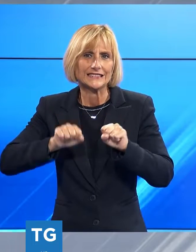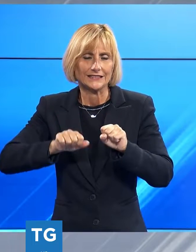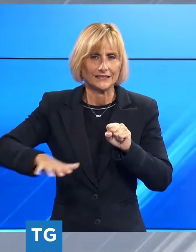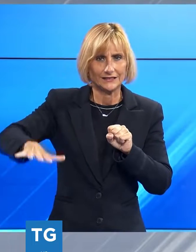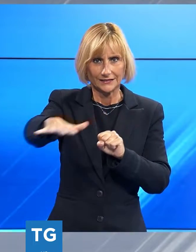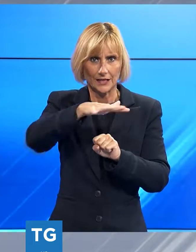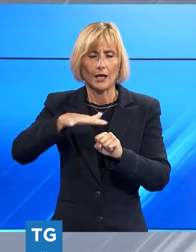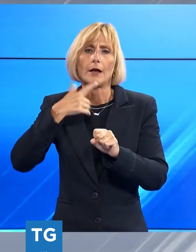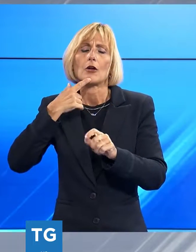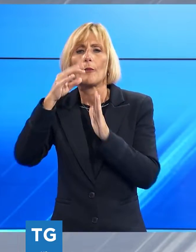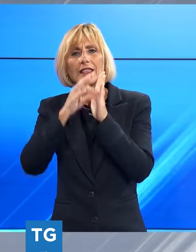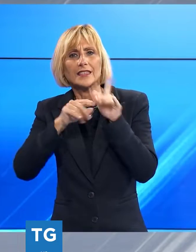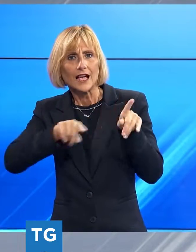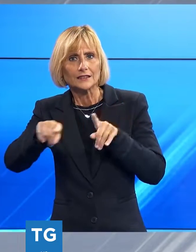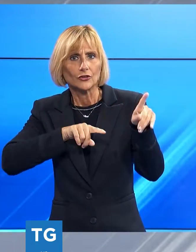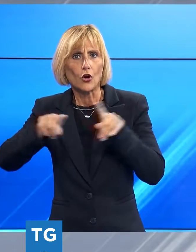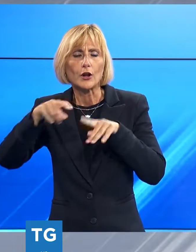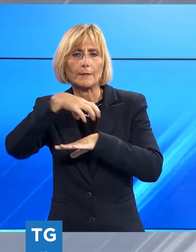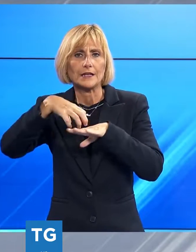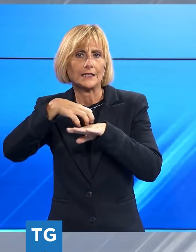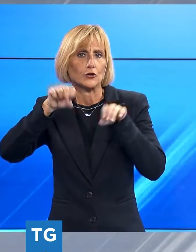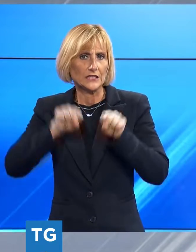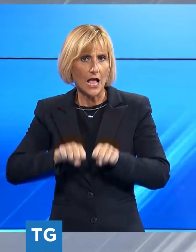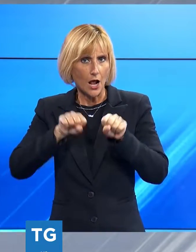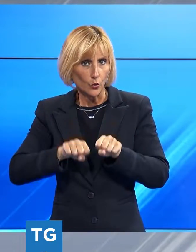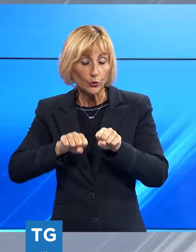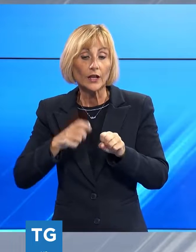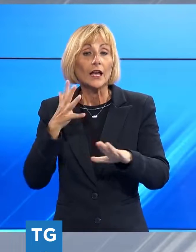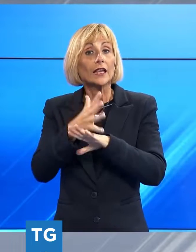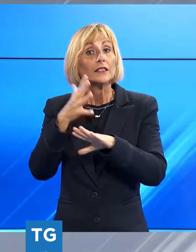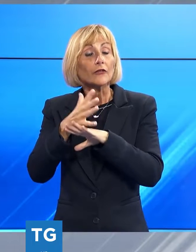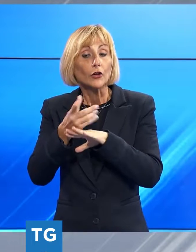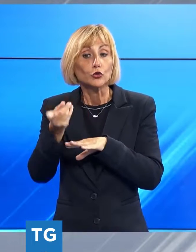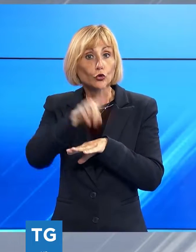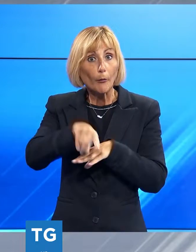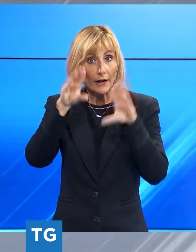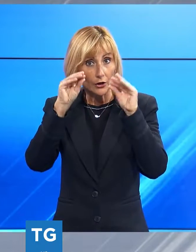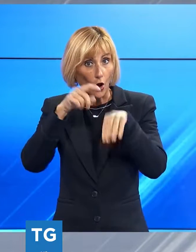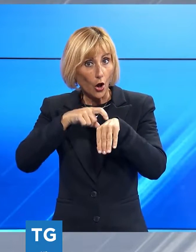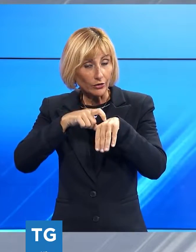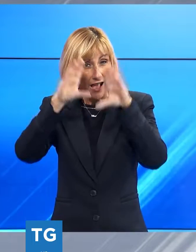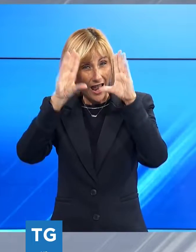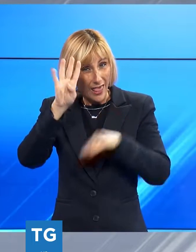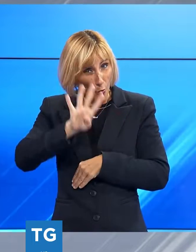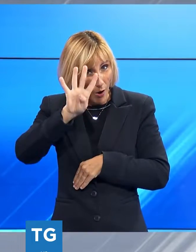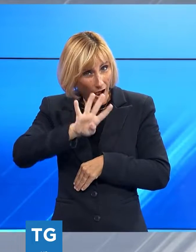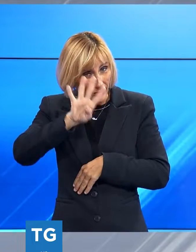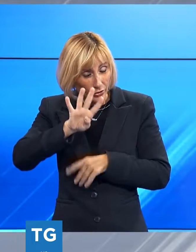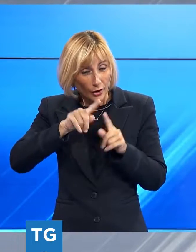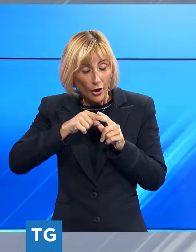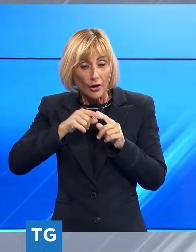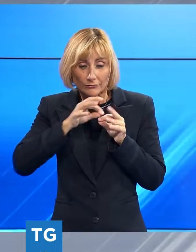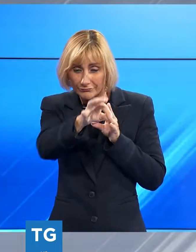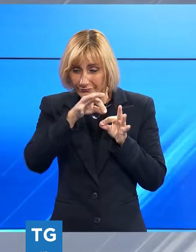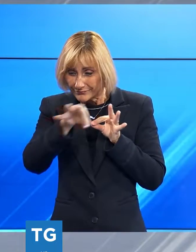Ministero della Salute. L'intervento sarà effettuato dalle 4 di domani notte, del giorno 13 ottobre, in un raggio di 100